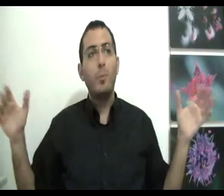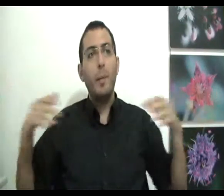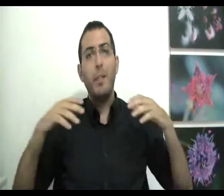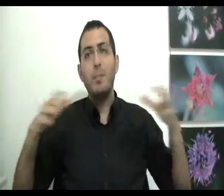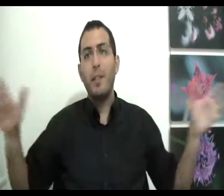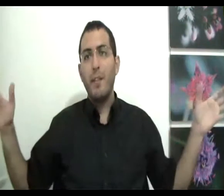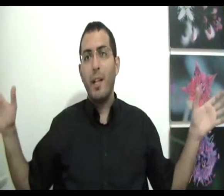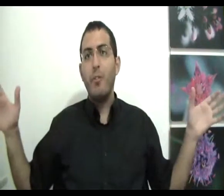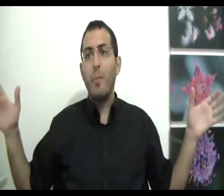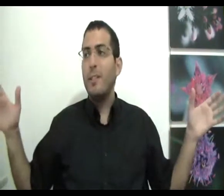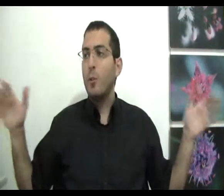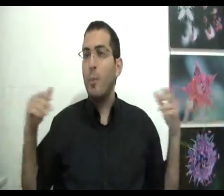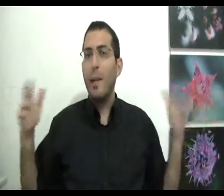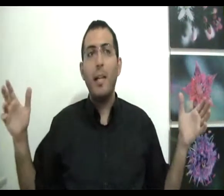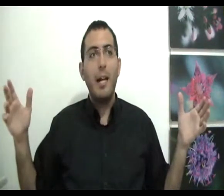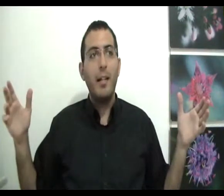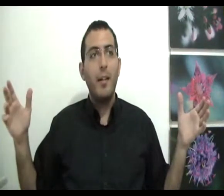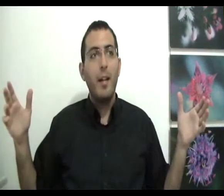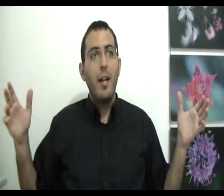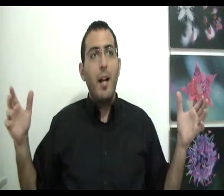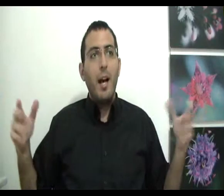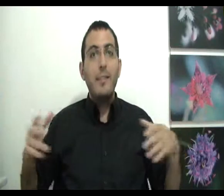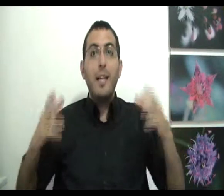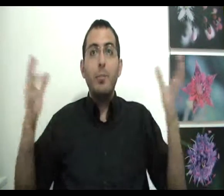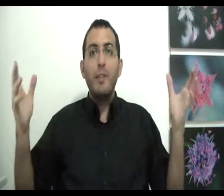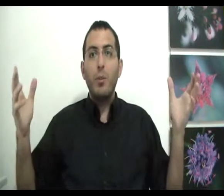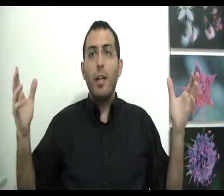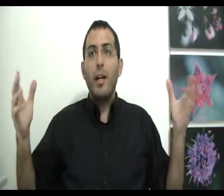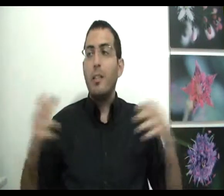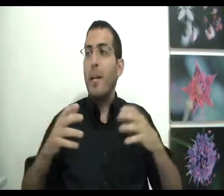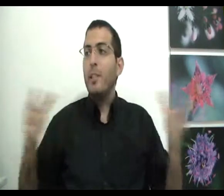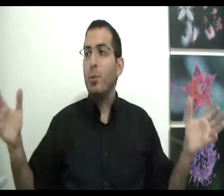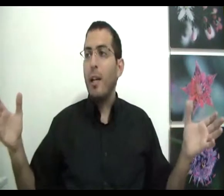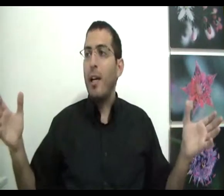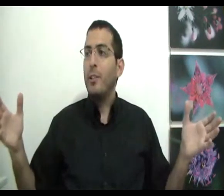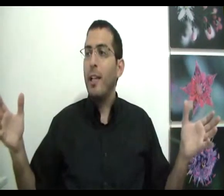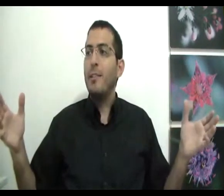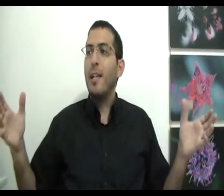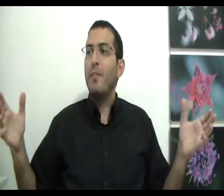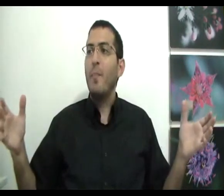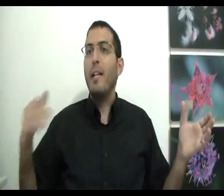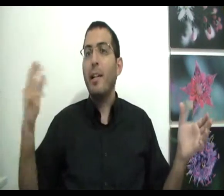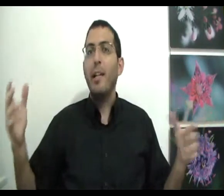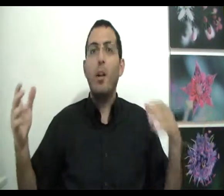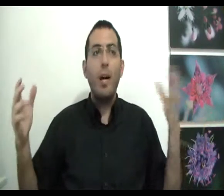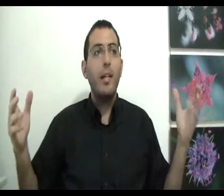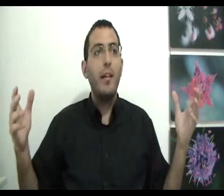בפרספקטיבה כללית של מציאות בלי המילה עני אז יש מציאות אחת שבה יש ישות אחת שאין אצלה הבדל בין עני ללא עני